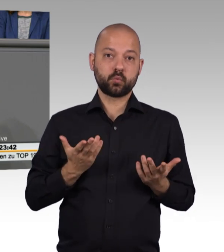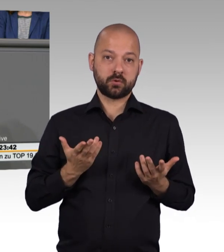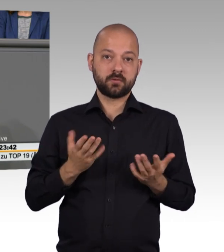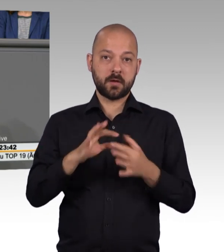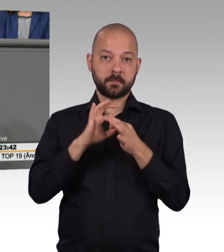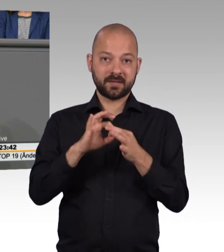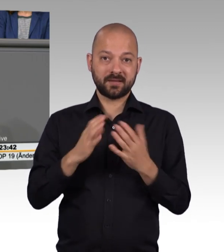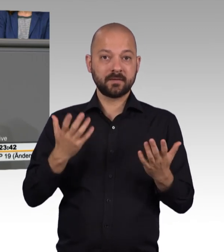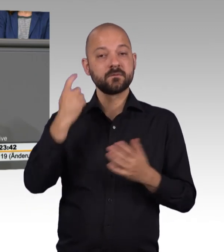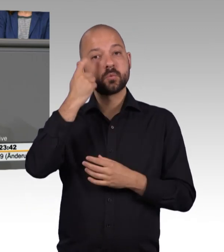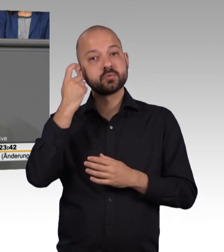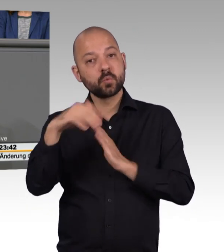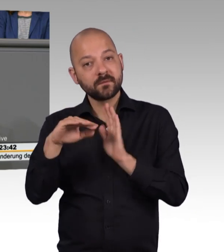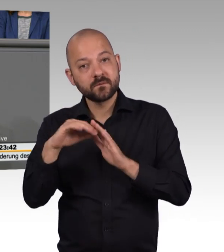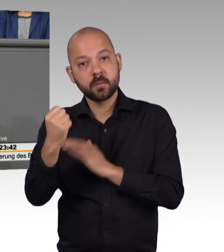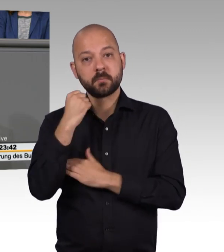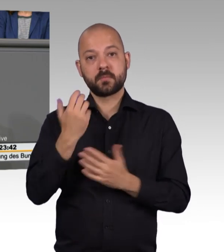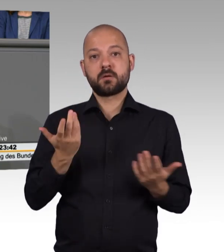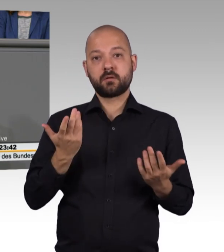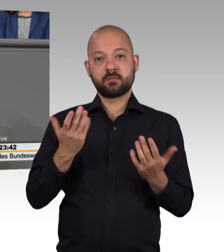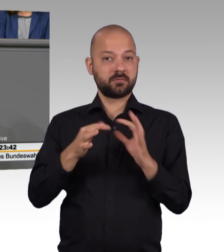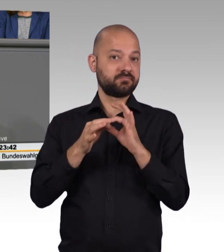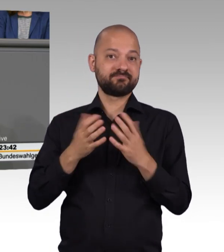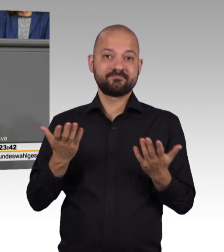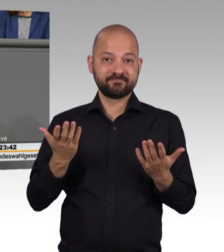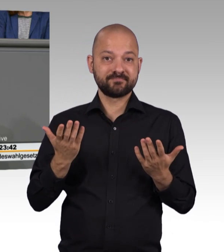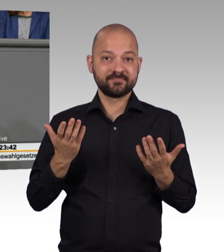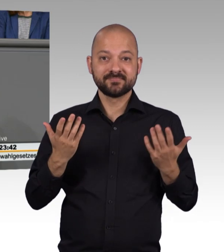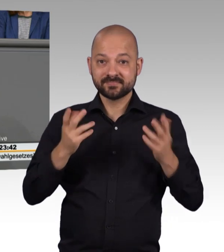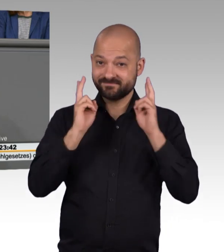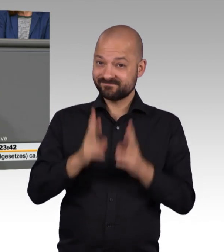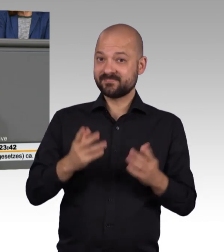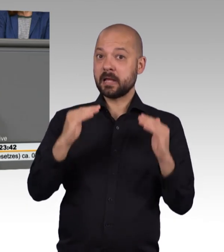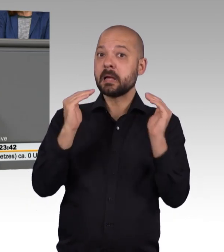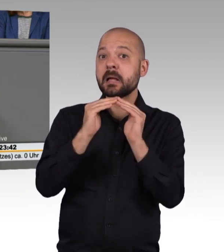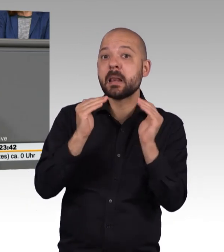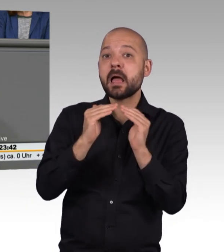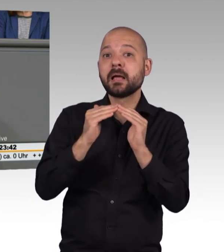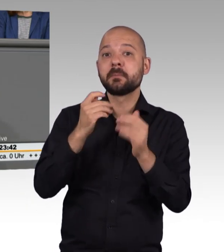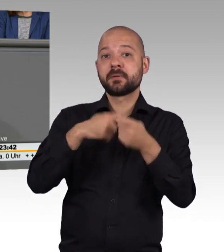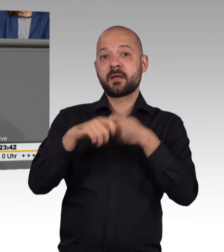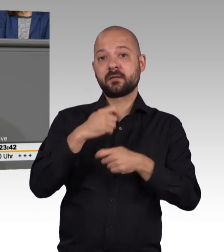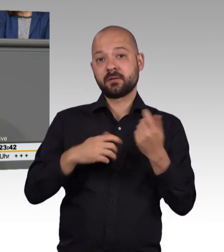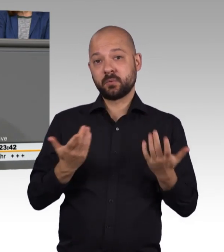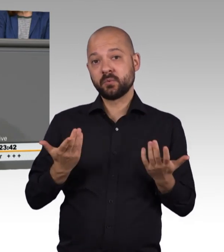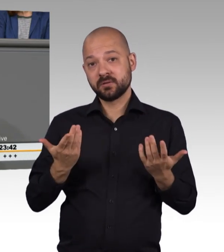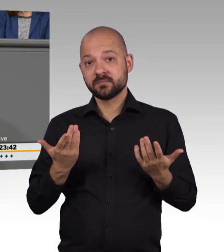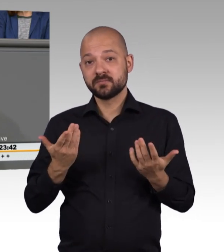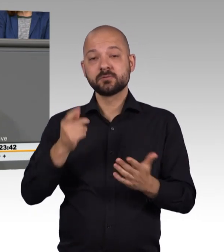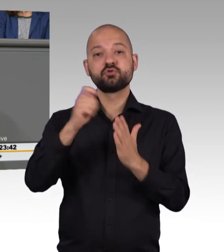überflüssig war, dann war dies eine nicht zu rechtfertigende Ungleichbehandlung. Und ein Strafgericht prüft nicht, ob der Angeklagte die Möglichkeit